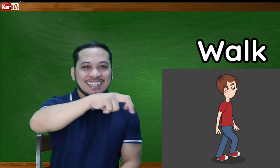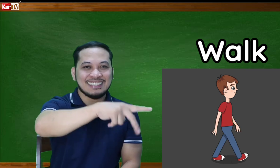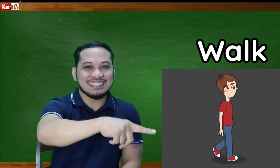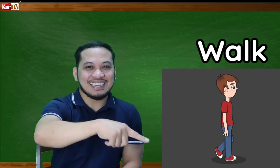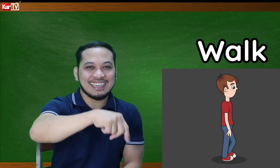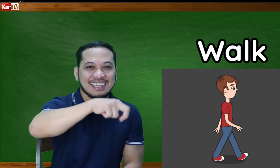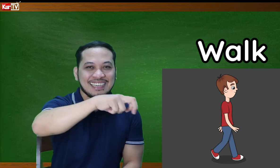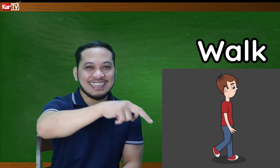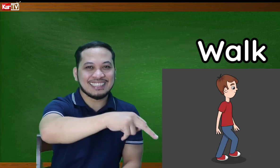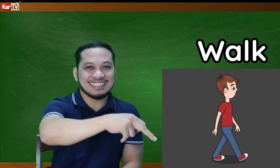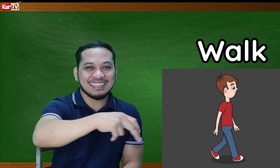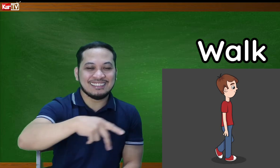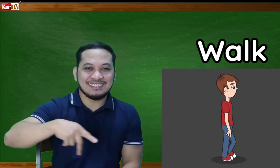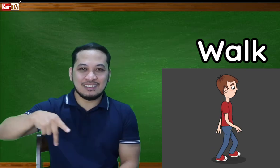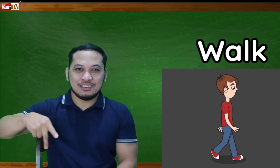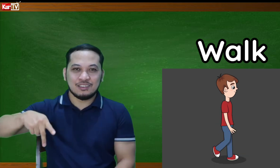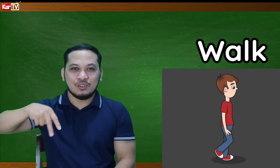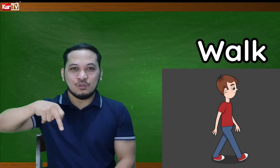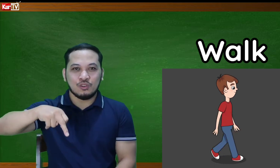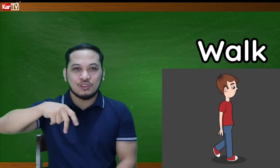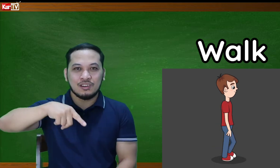Yes, ayan o. Walk.